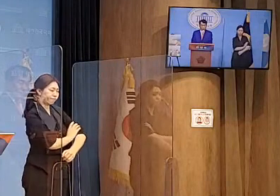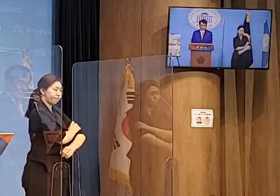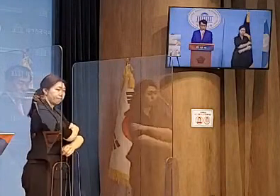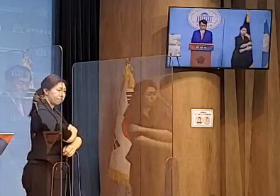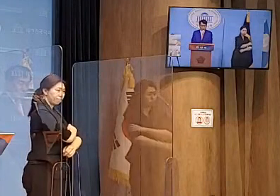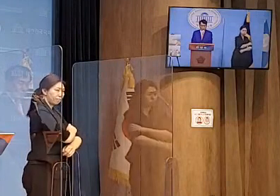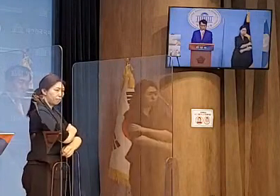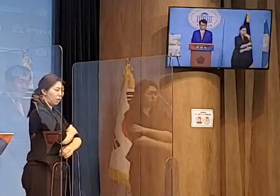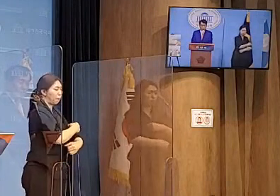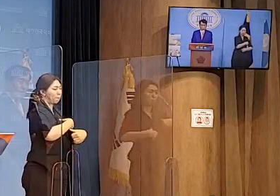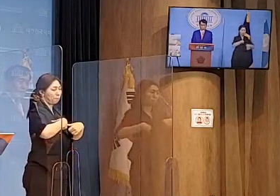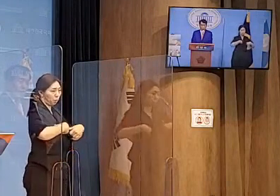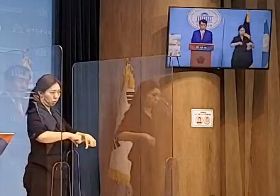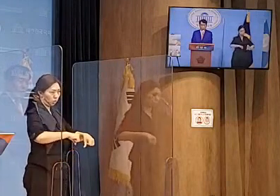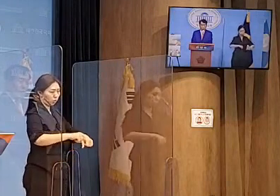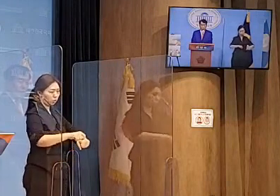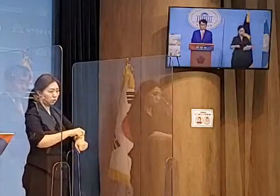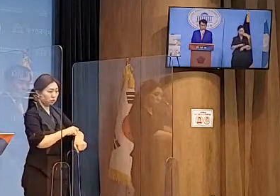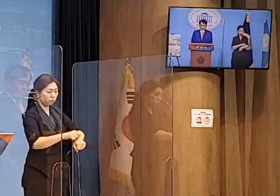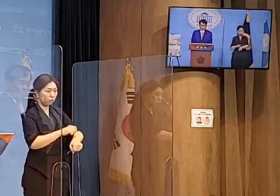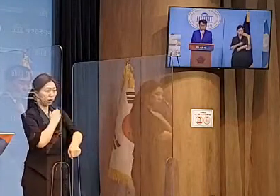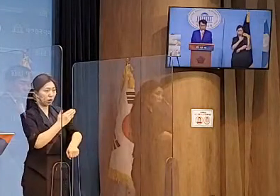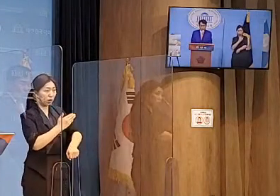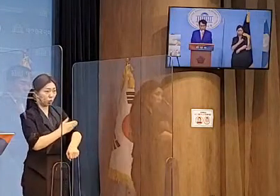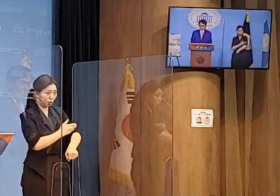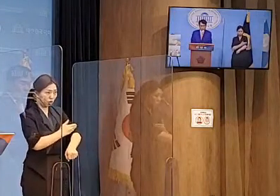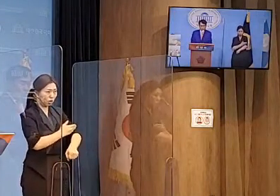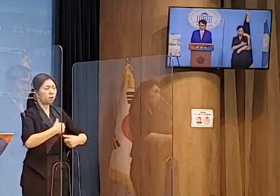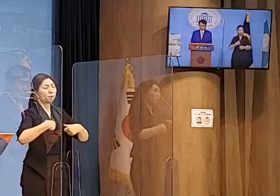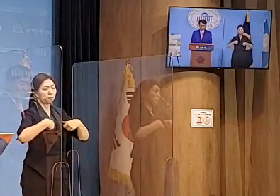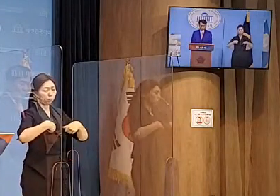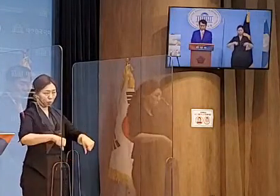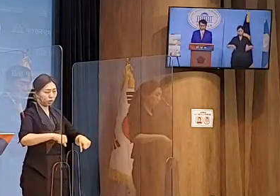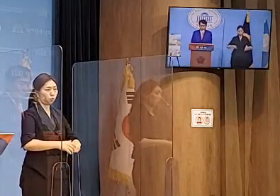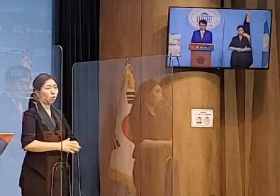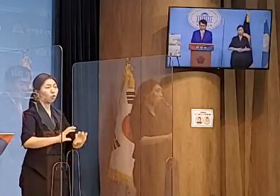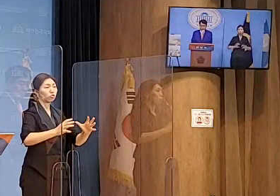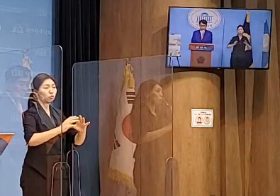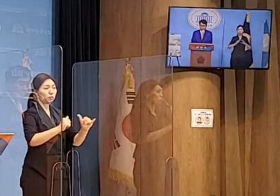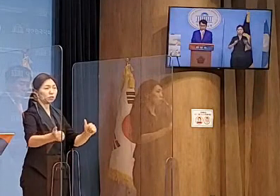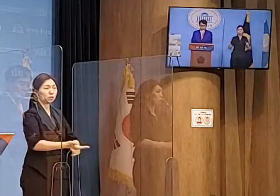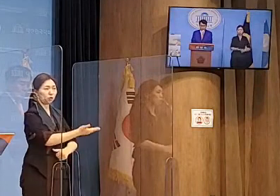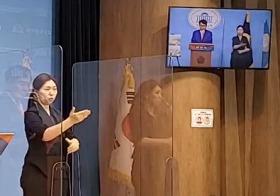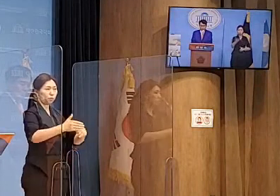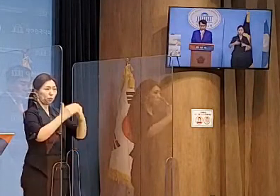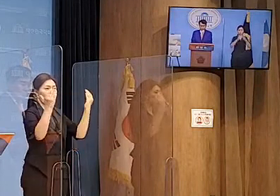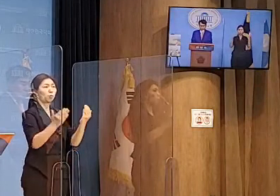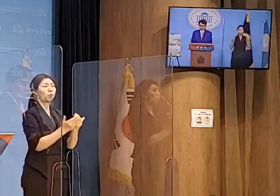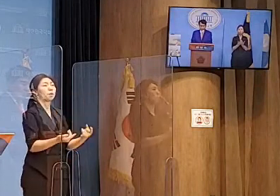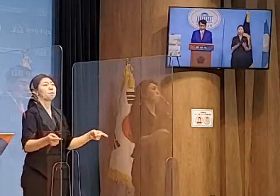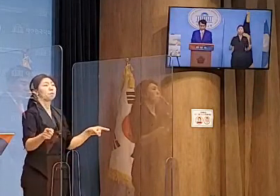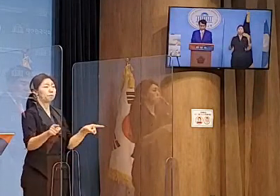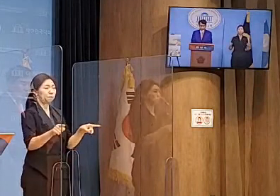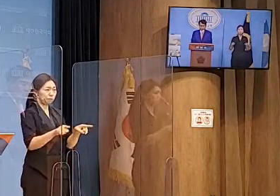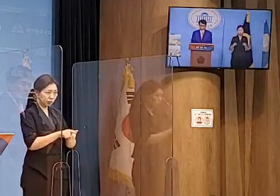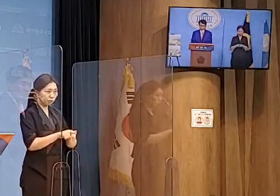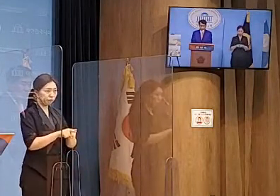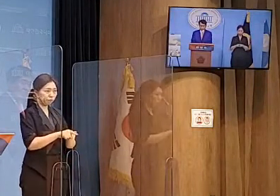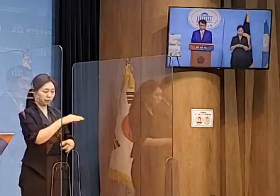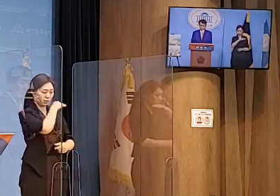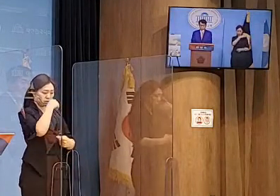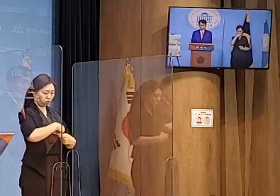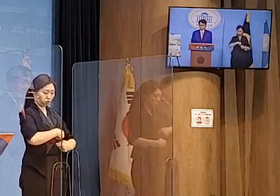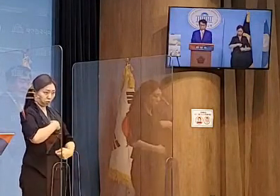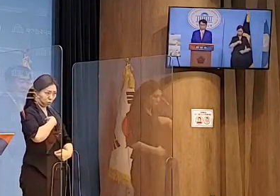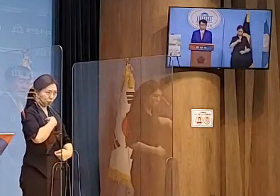특권을 버리고 국민 모두와 함께 정의롭고